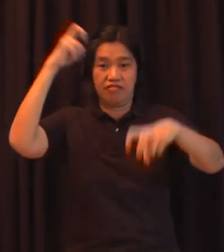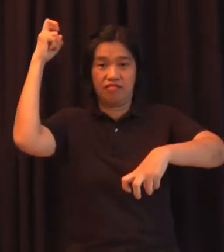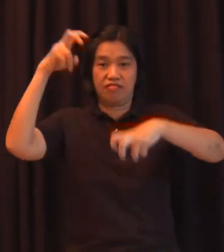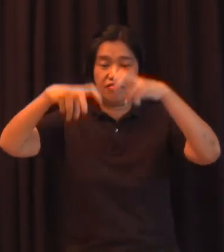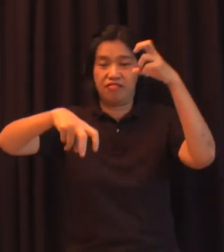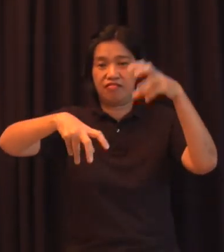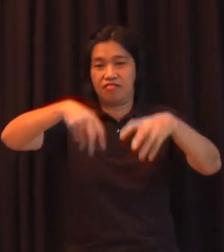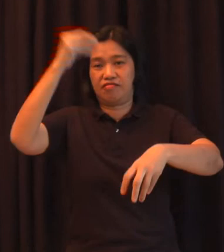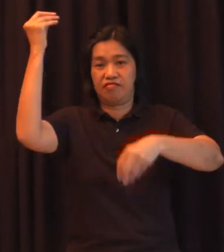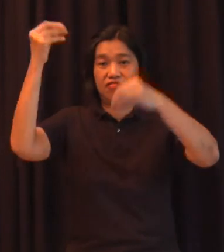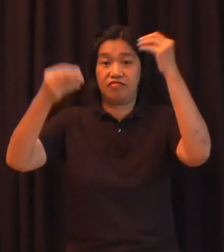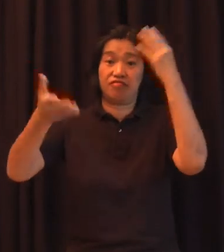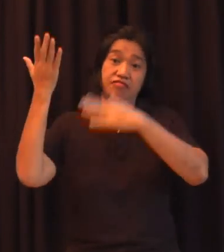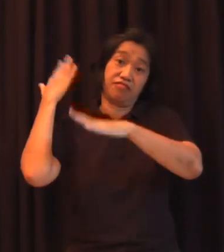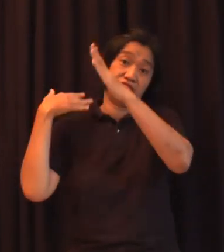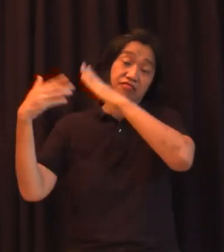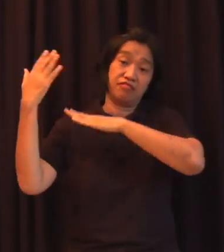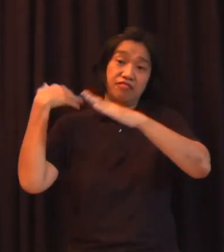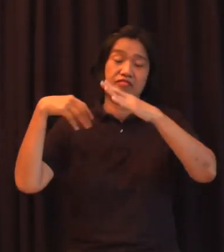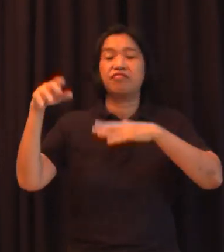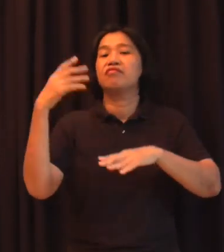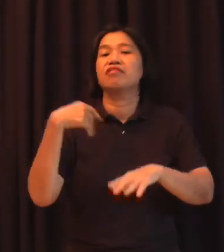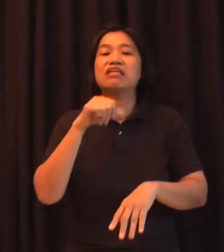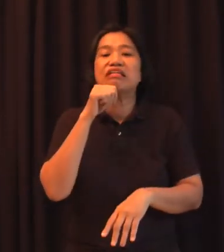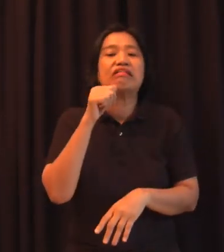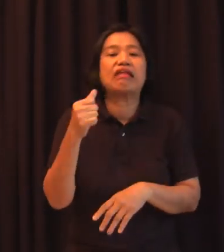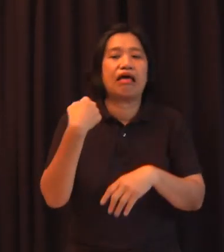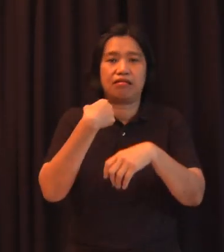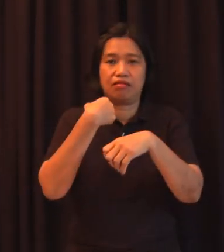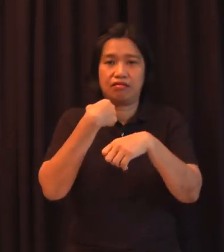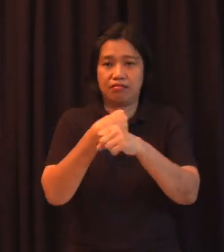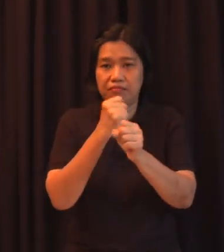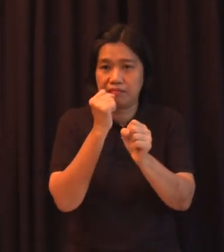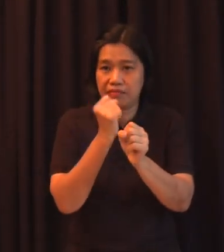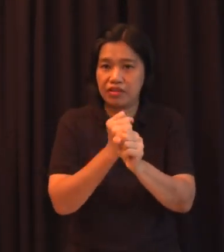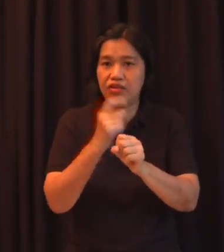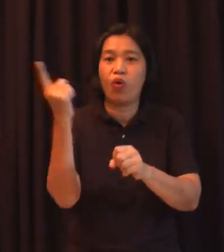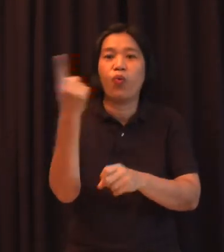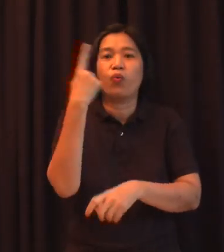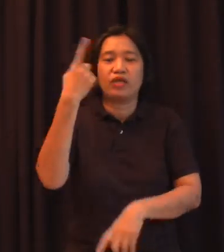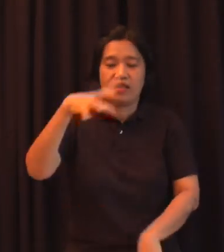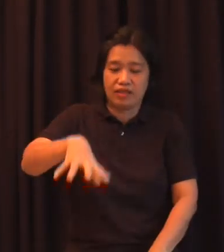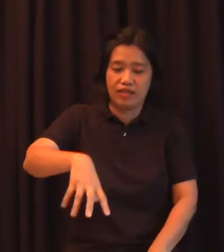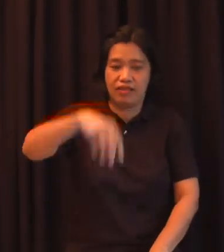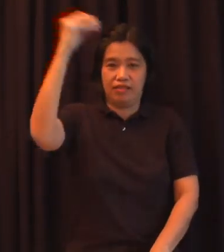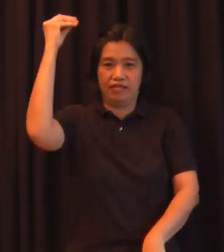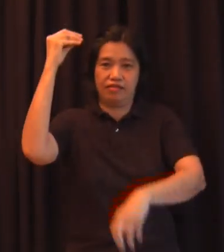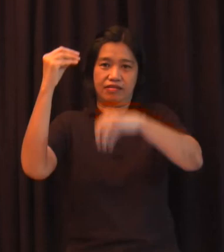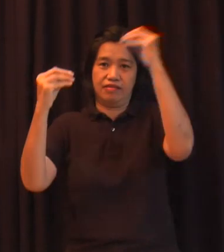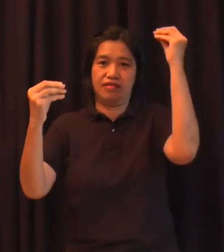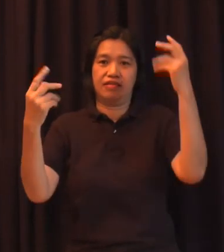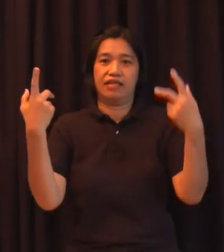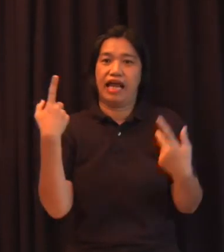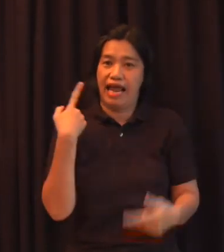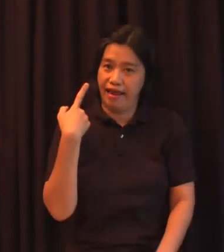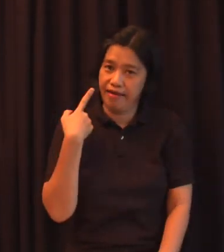hindi naman tayo lilikha kundi tinutuklas lang natin kung ano yung nandiyan na at kung ano yung